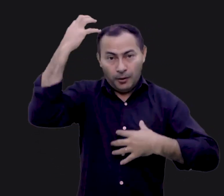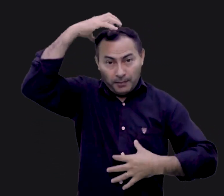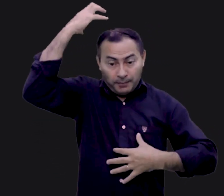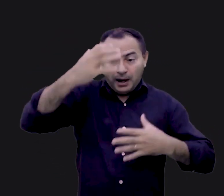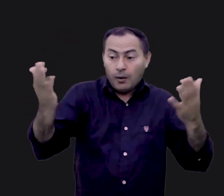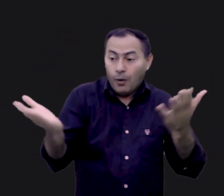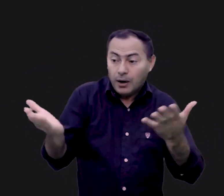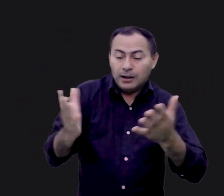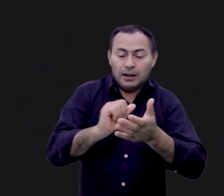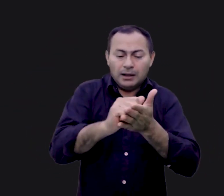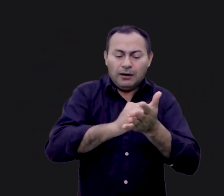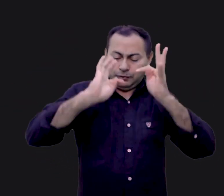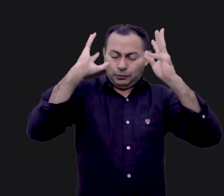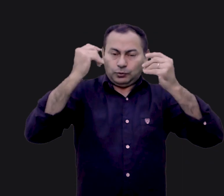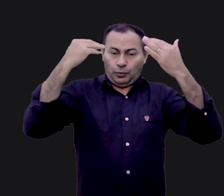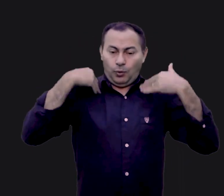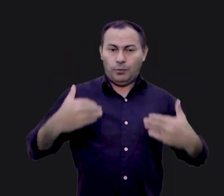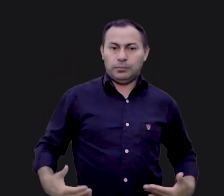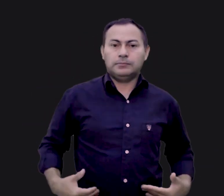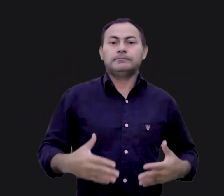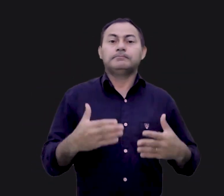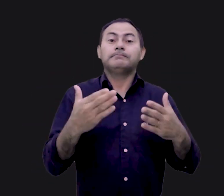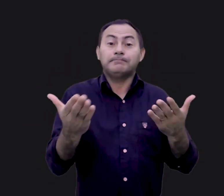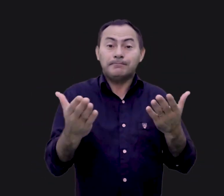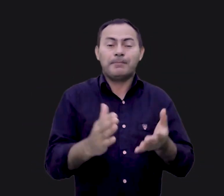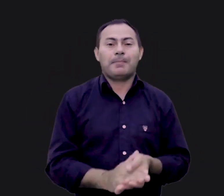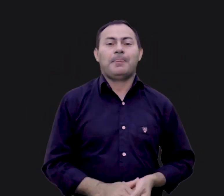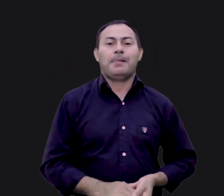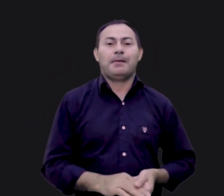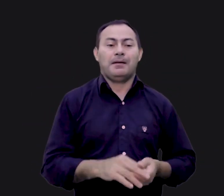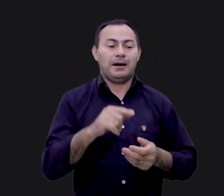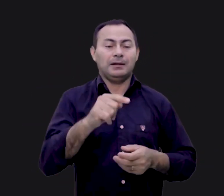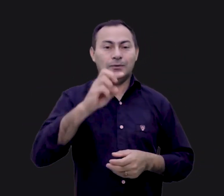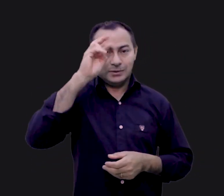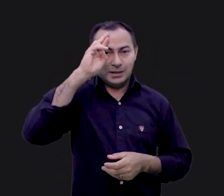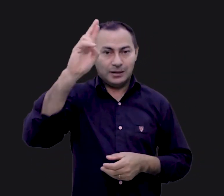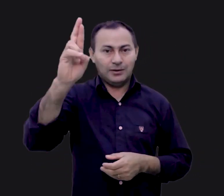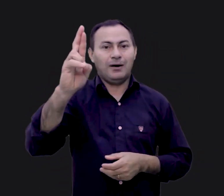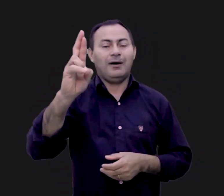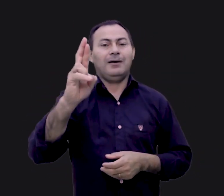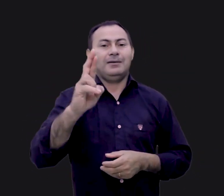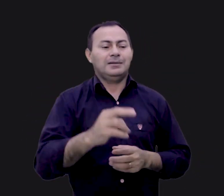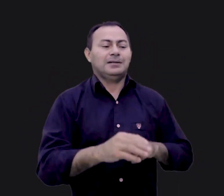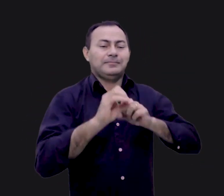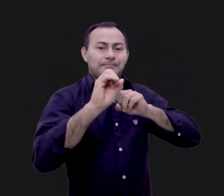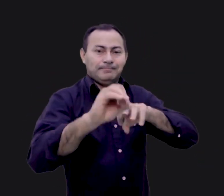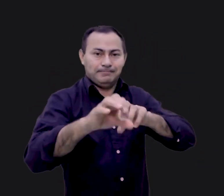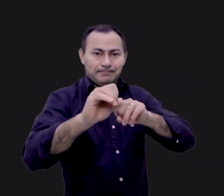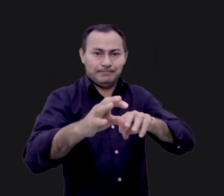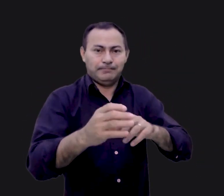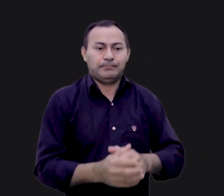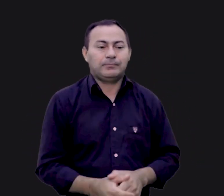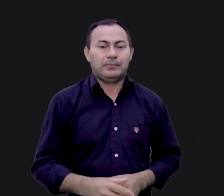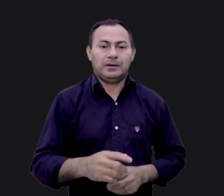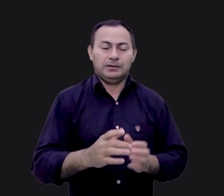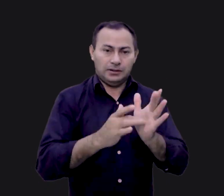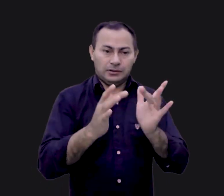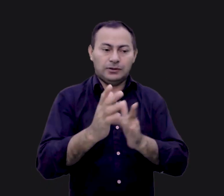tomar um banho agora, lava-me todinho. Bom, é, ali o senhor deu um grande ensinamento. Ele disse,